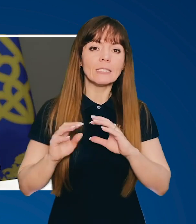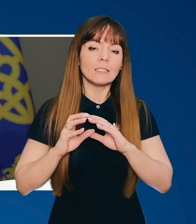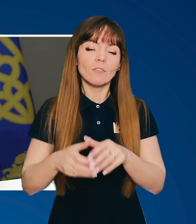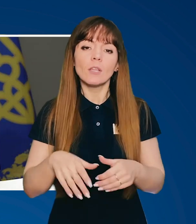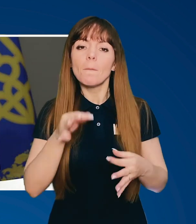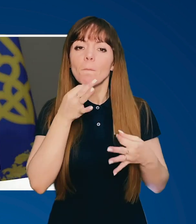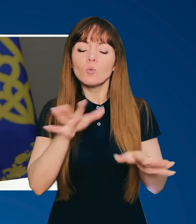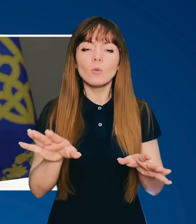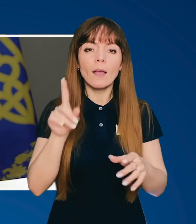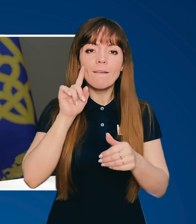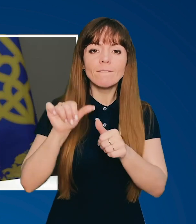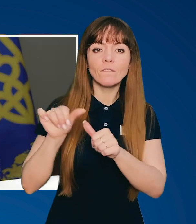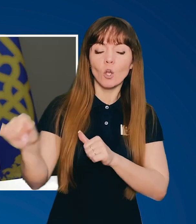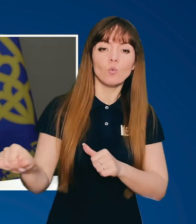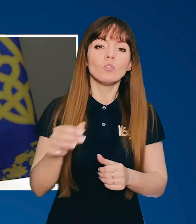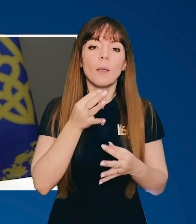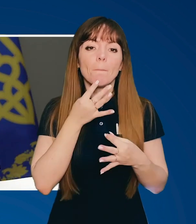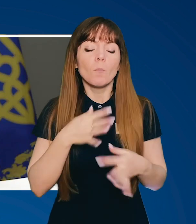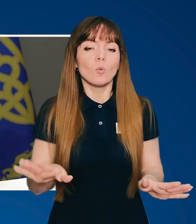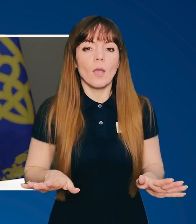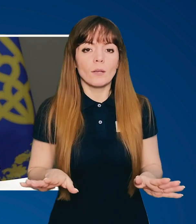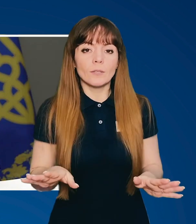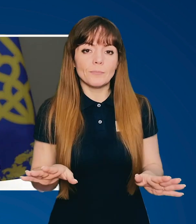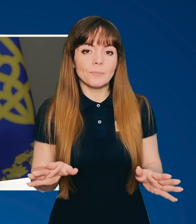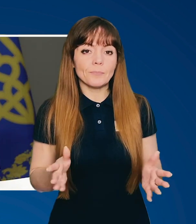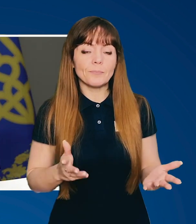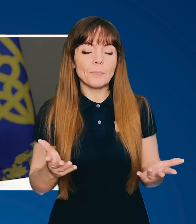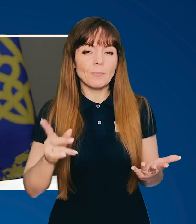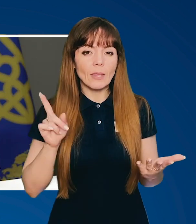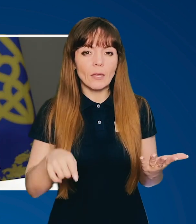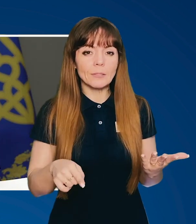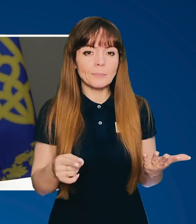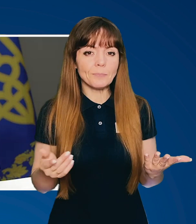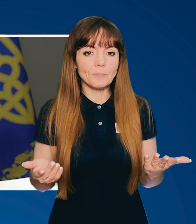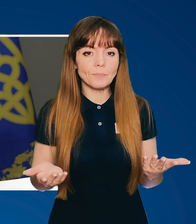світ. Без будь-яких виключень. Без будь-яких, знаєте,